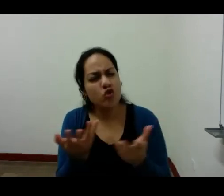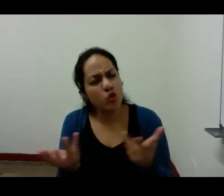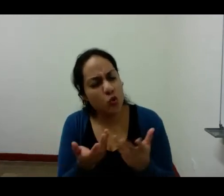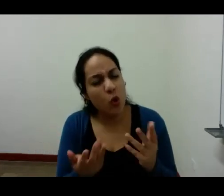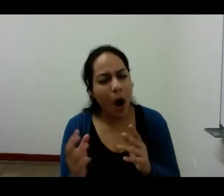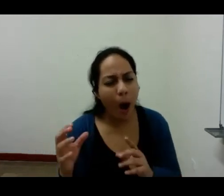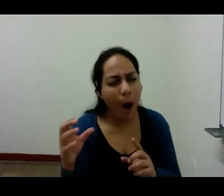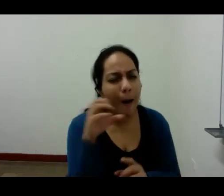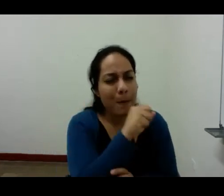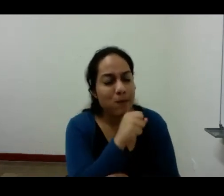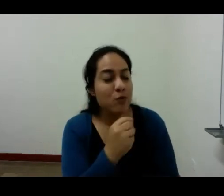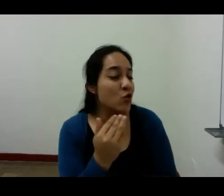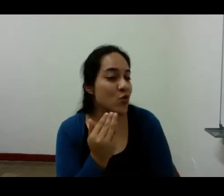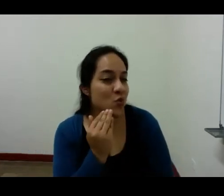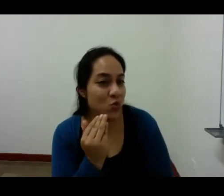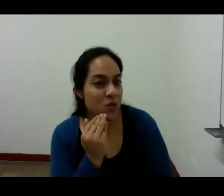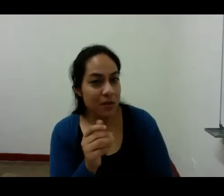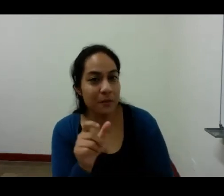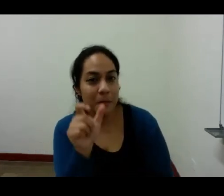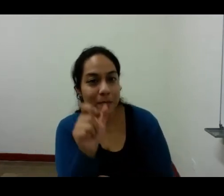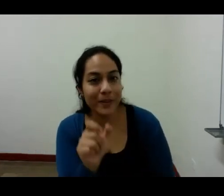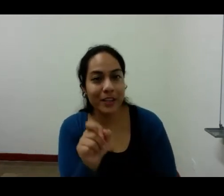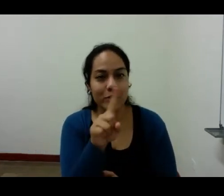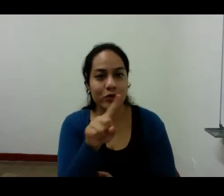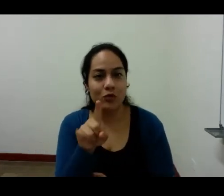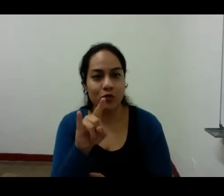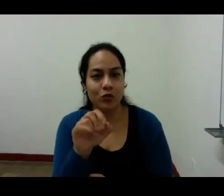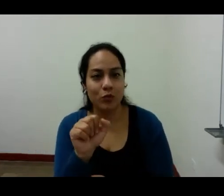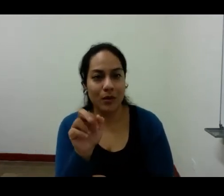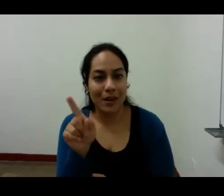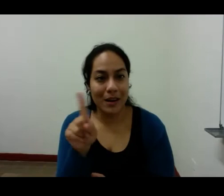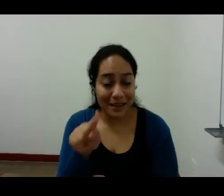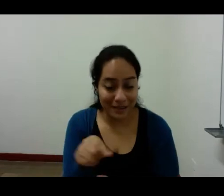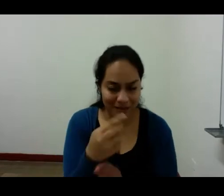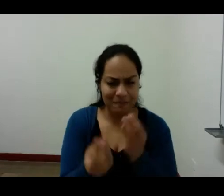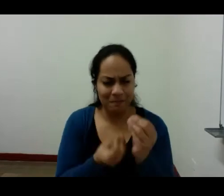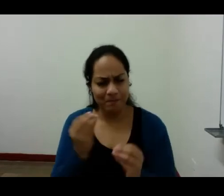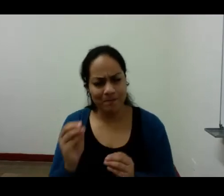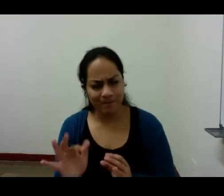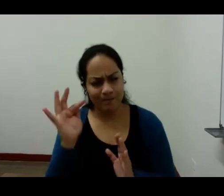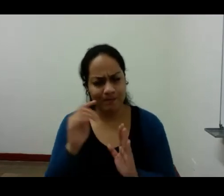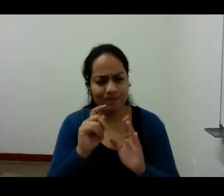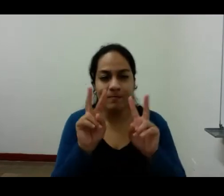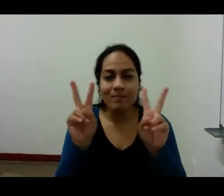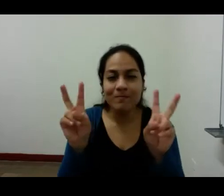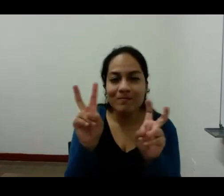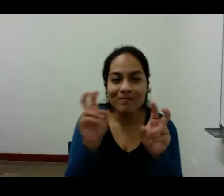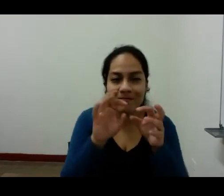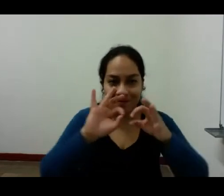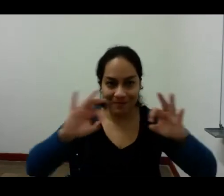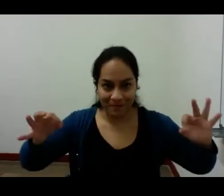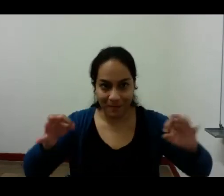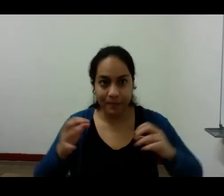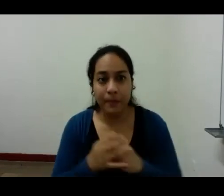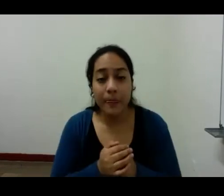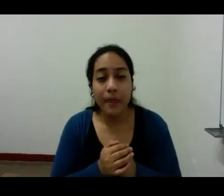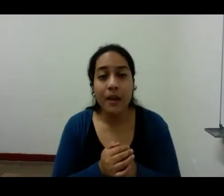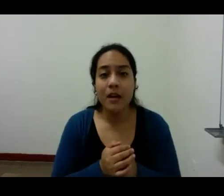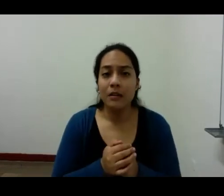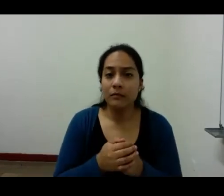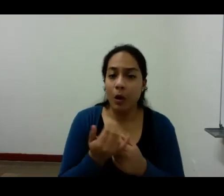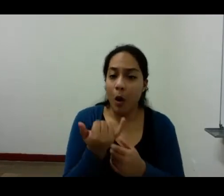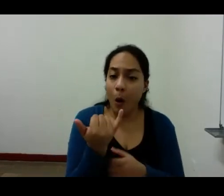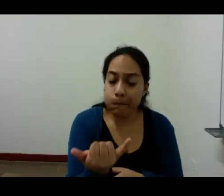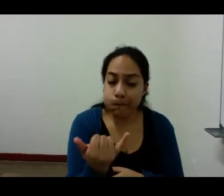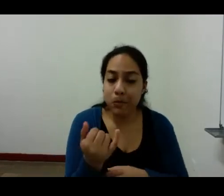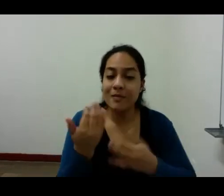cuando suárez dice en uno de sus oramentos comillas dar a cada emoción